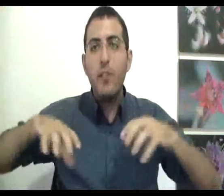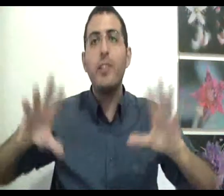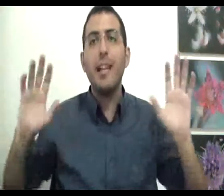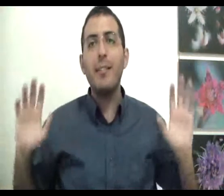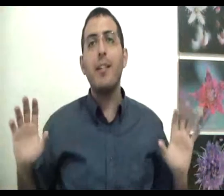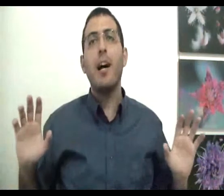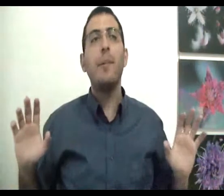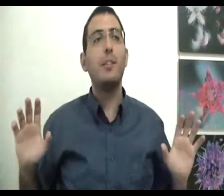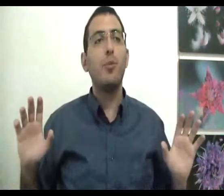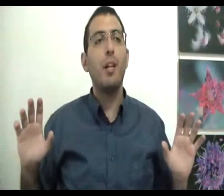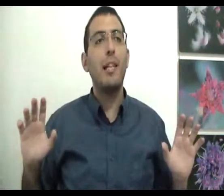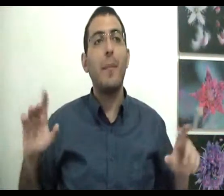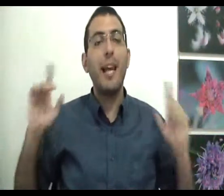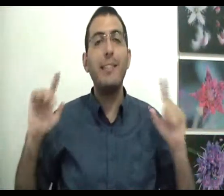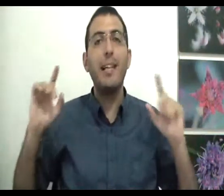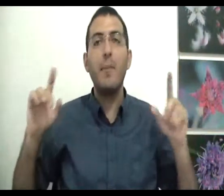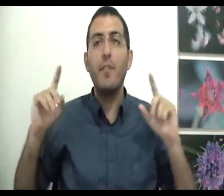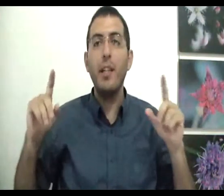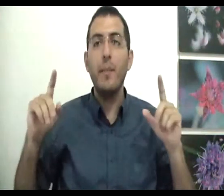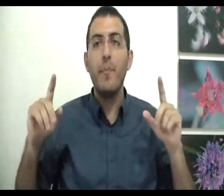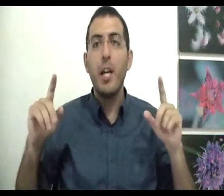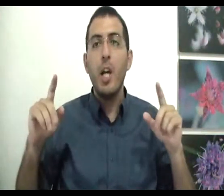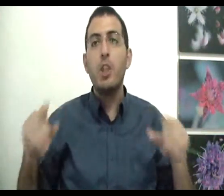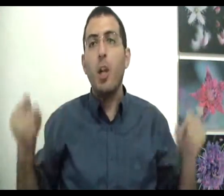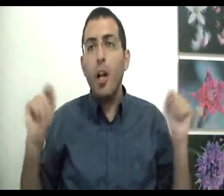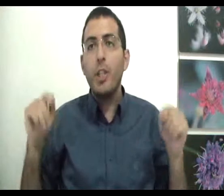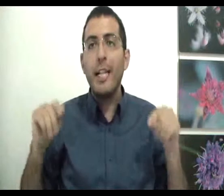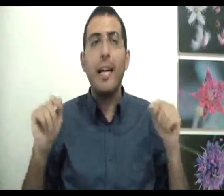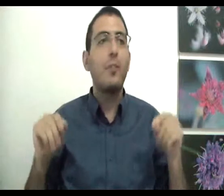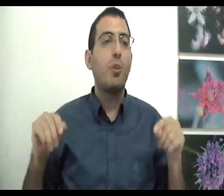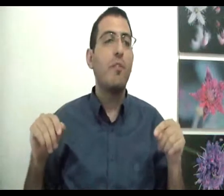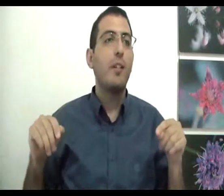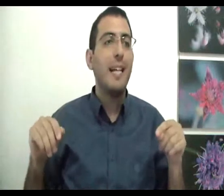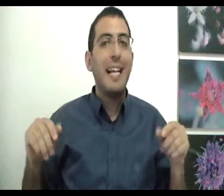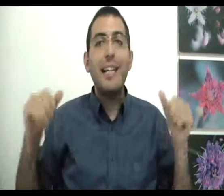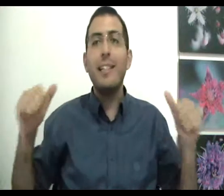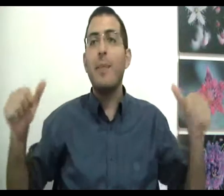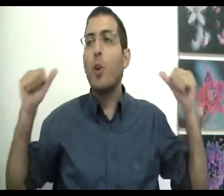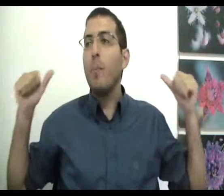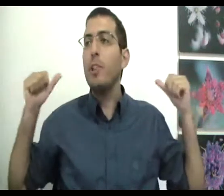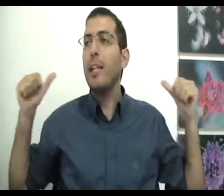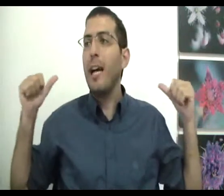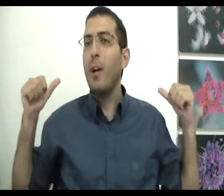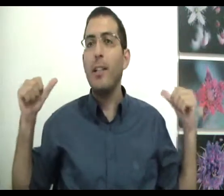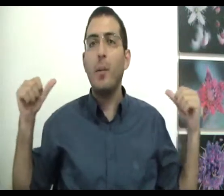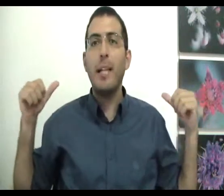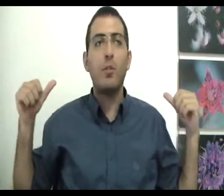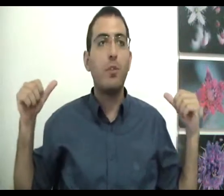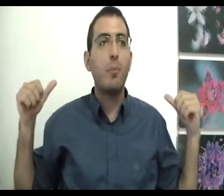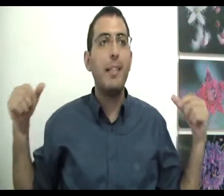תפיסת המציאות של האדם כי אז האדם הבין שלא רק שקריגạt טוב אלא שגם כל מה שקרה לו עד היום היה טוב זאת אומרת